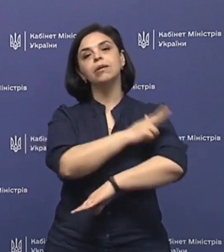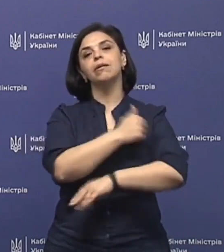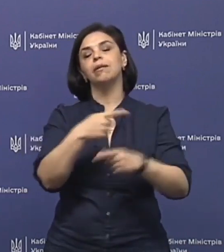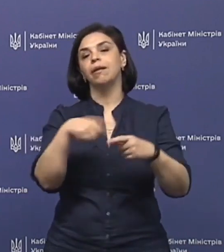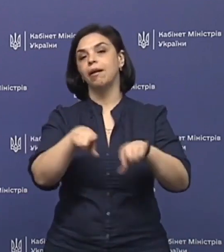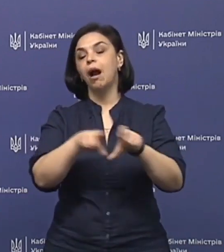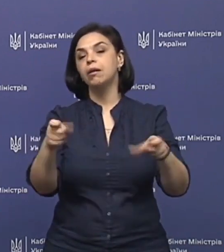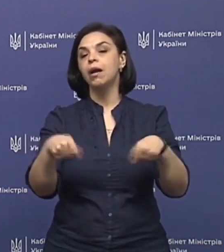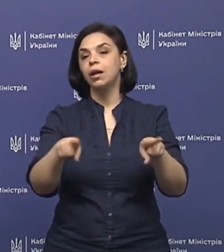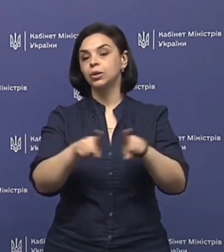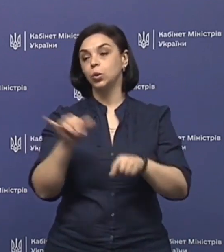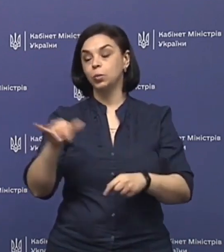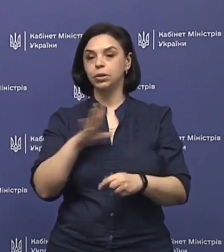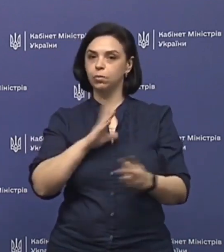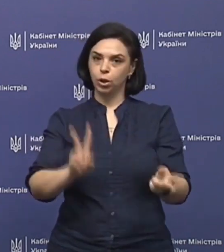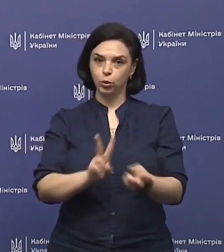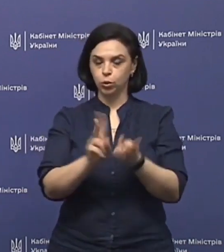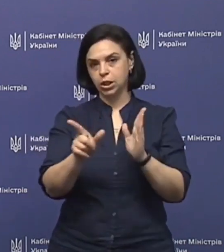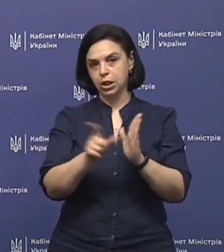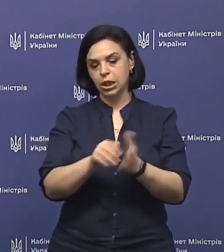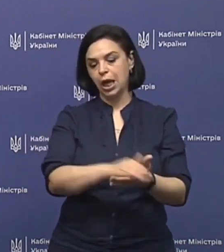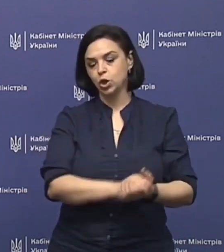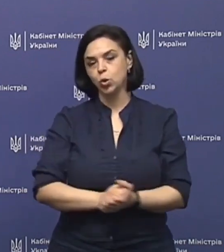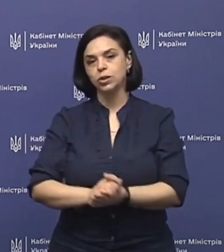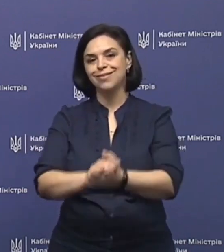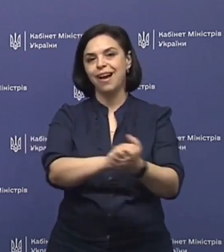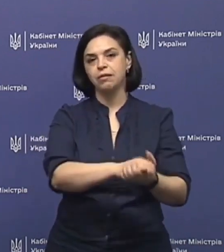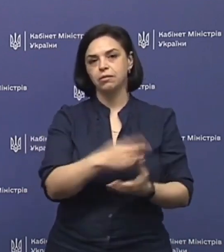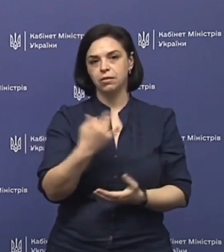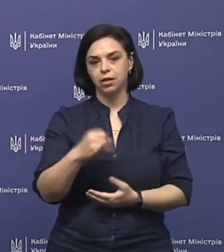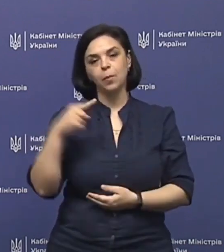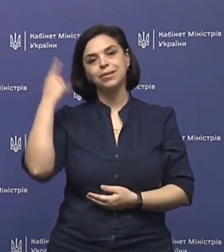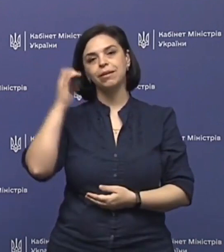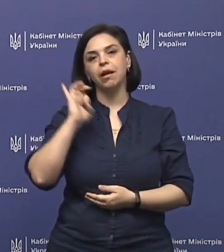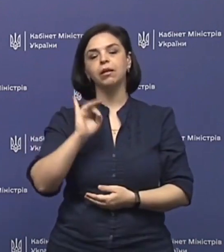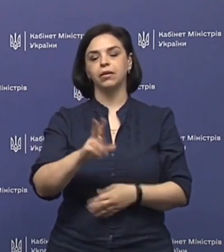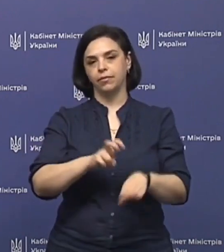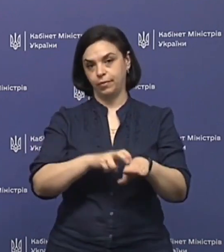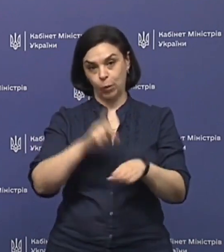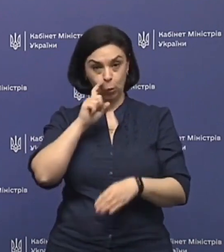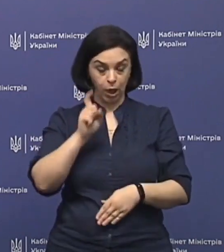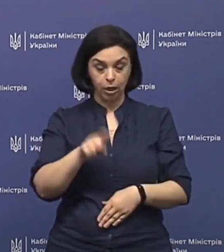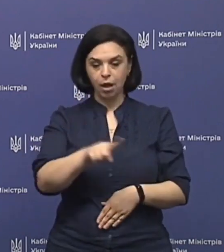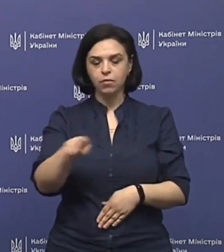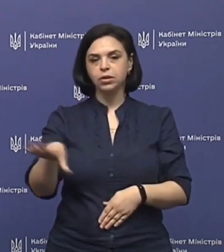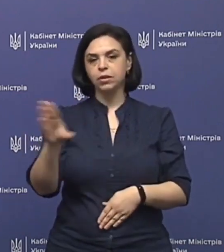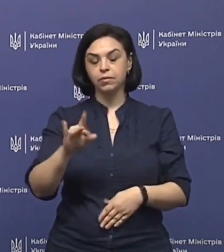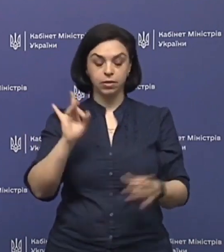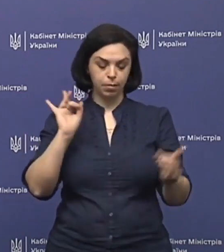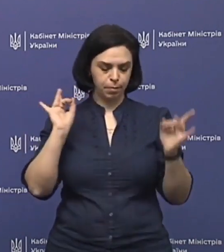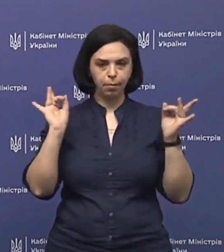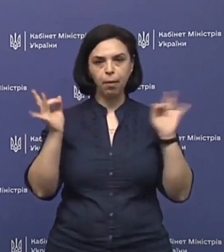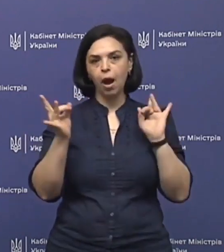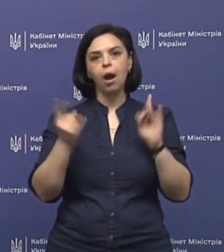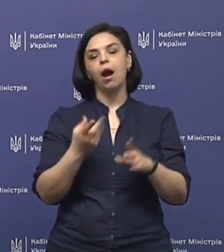лікарень і також у мене була зустріч з Асоціацією психіатрів України і вони всі влюб на